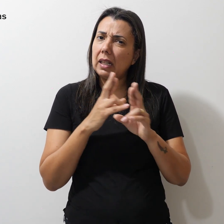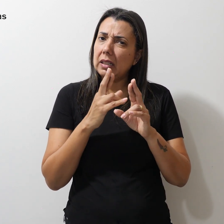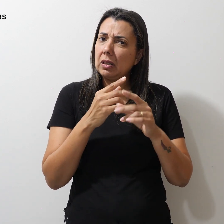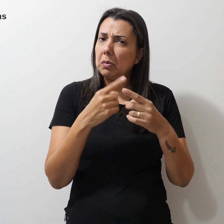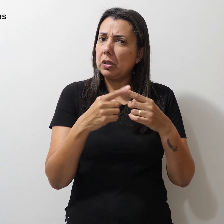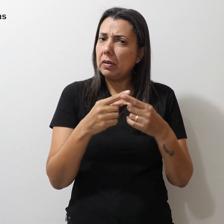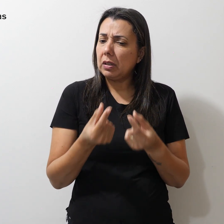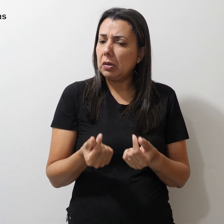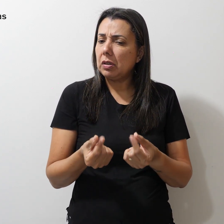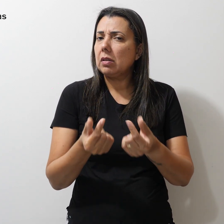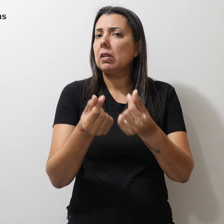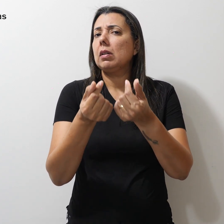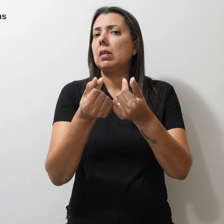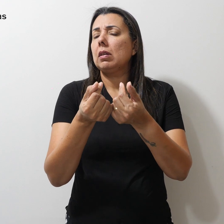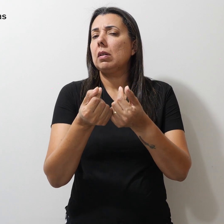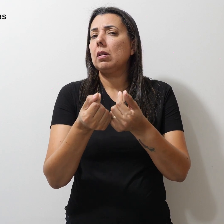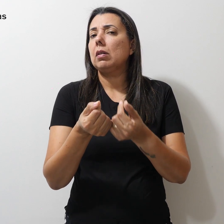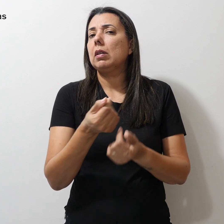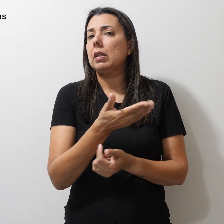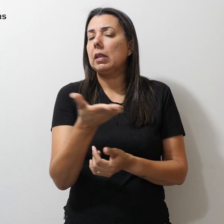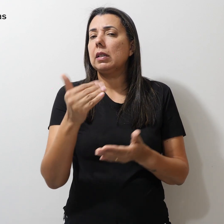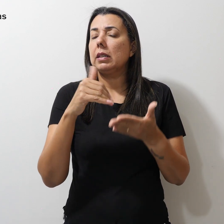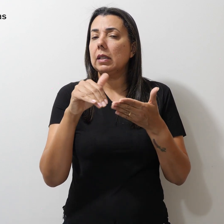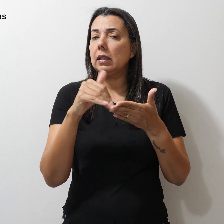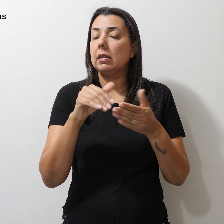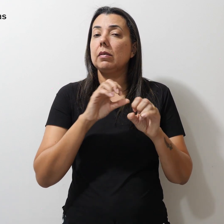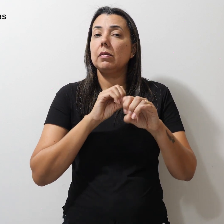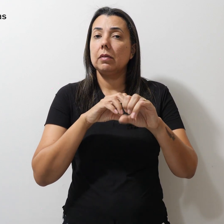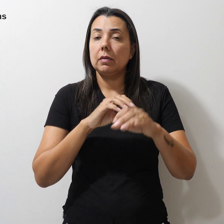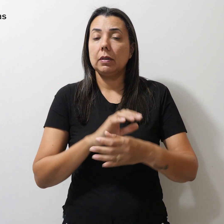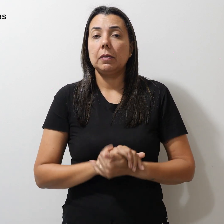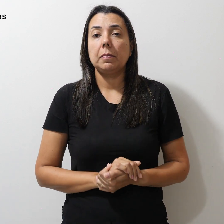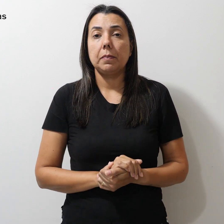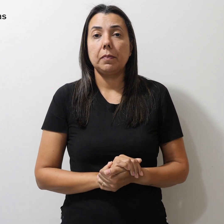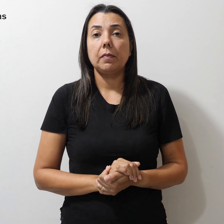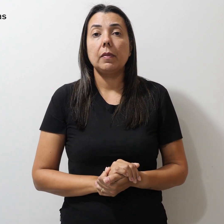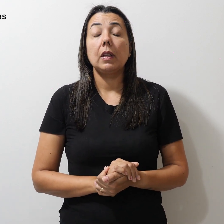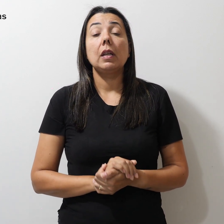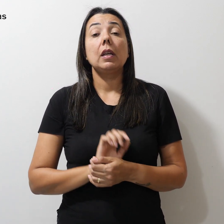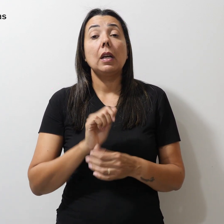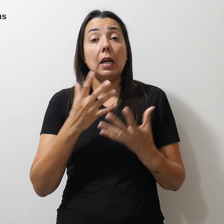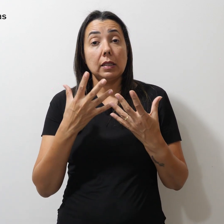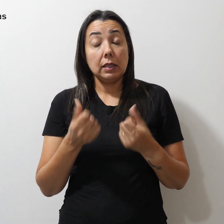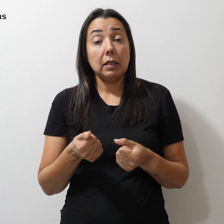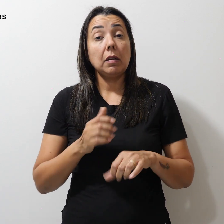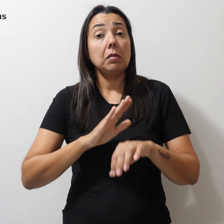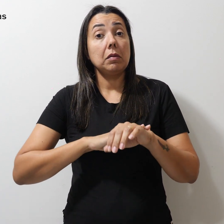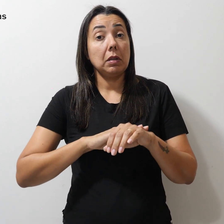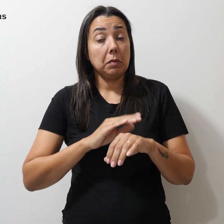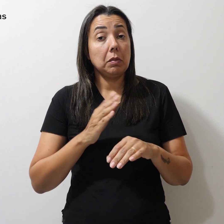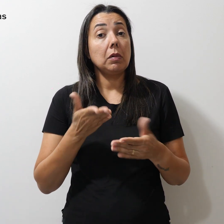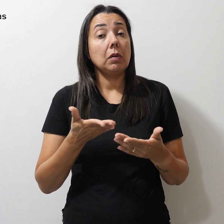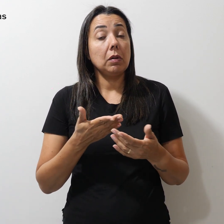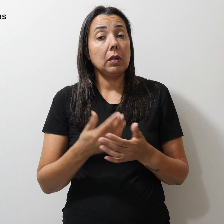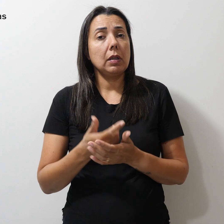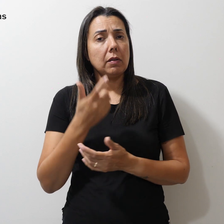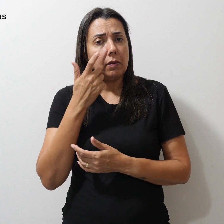financeira por parte da Secretaria de Educação em adotar tal medida, visando o não